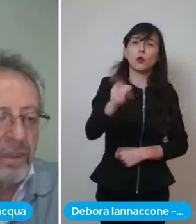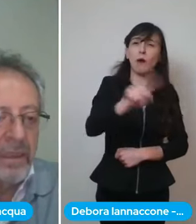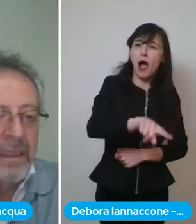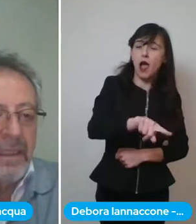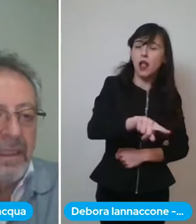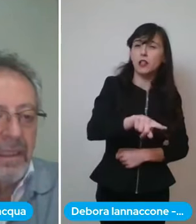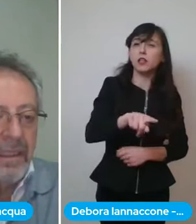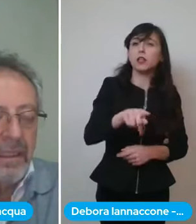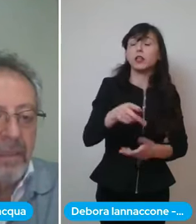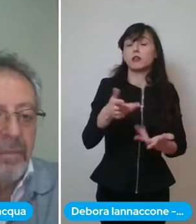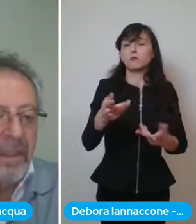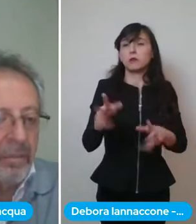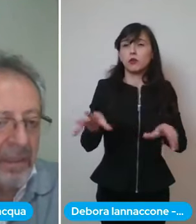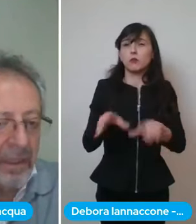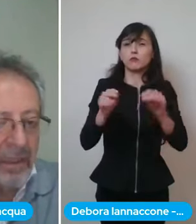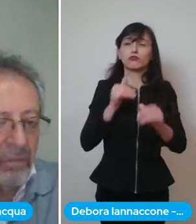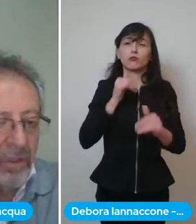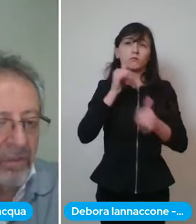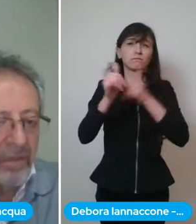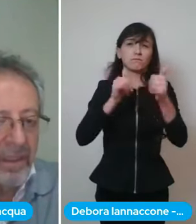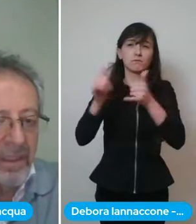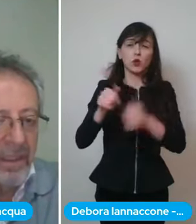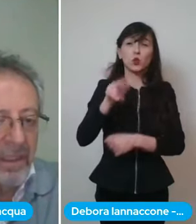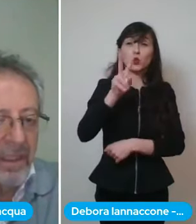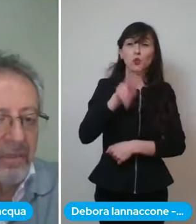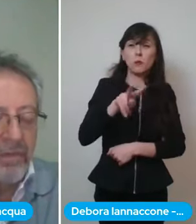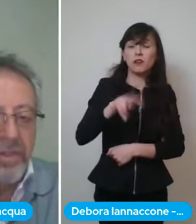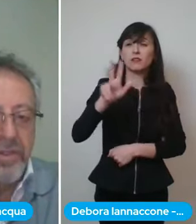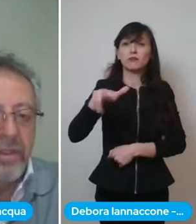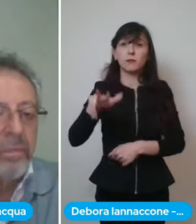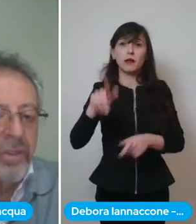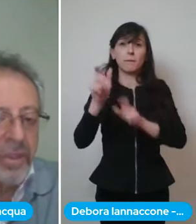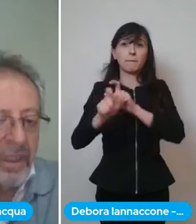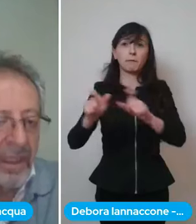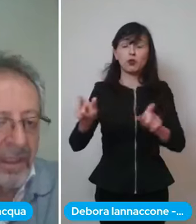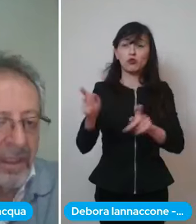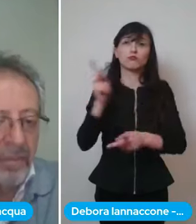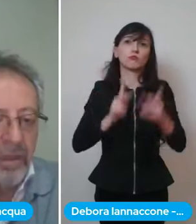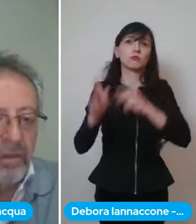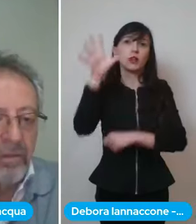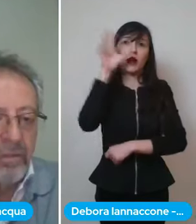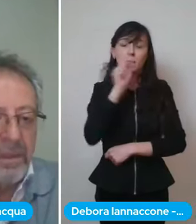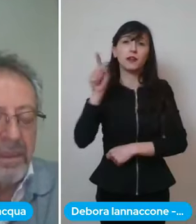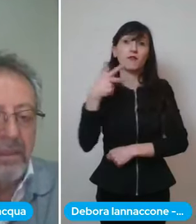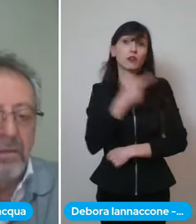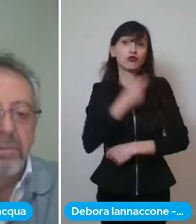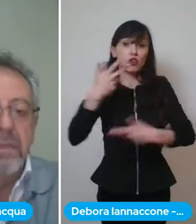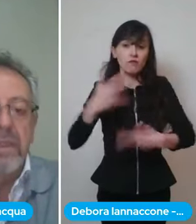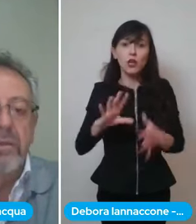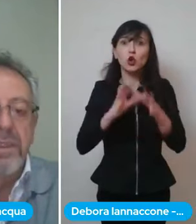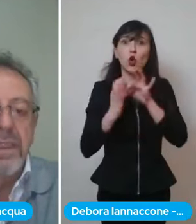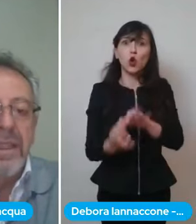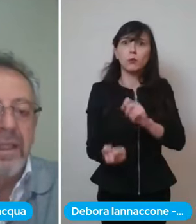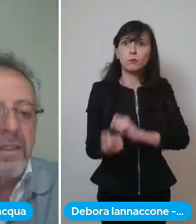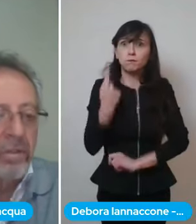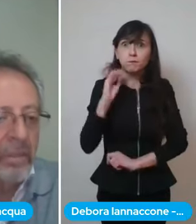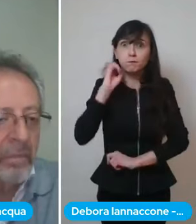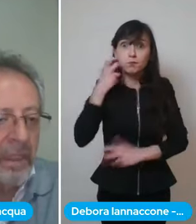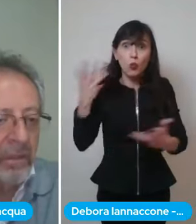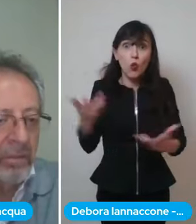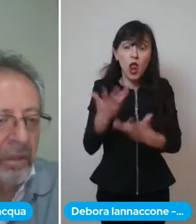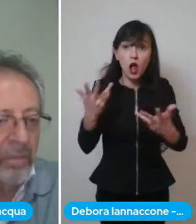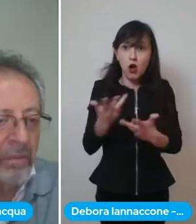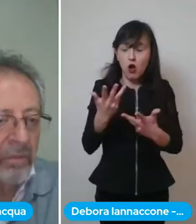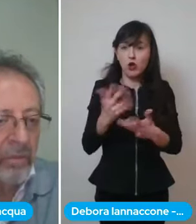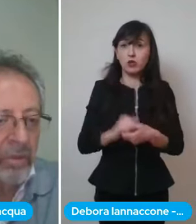persone e per capire un attimo gli effetti del vaccino per cercare di capire come stanno ma noi segnalazioni